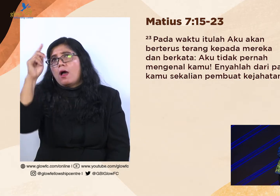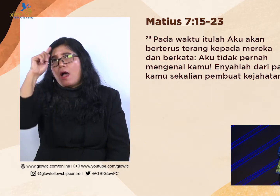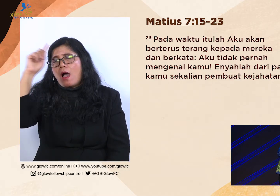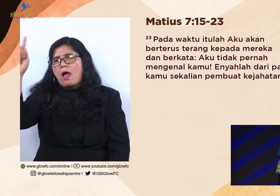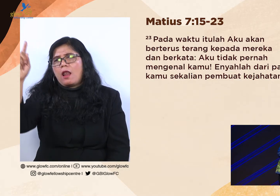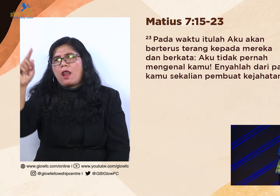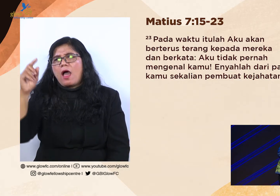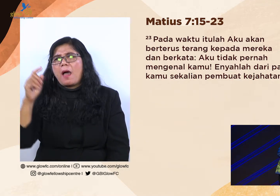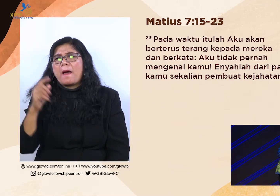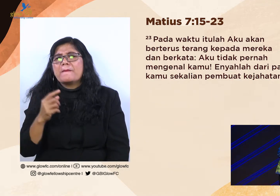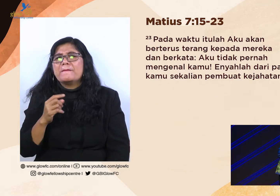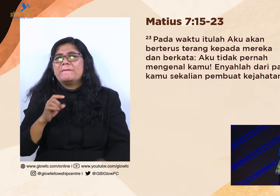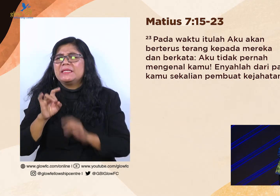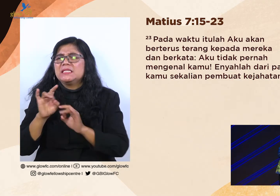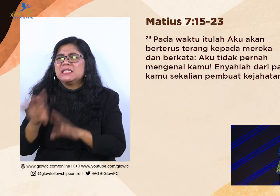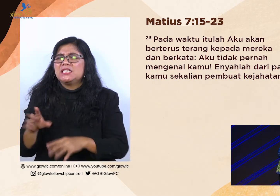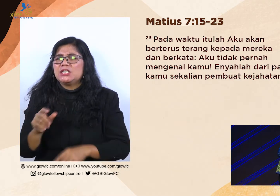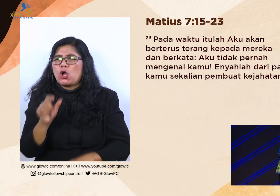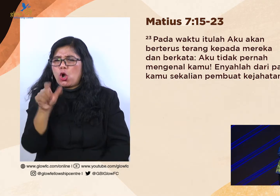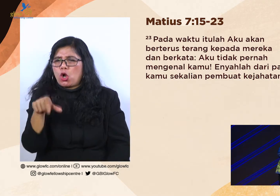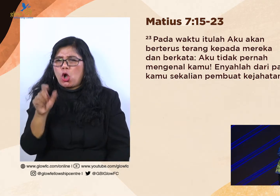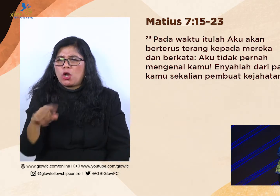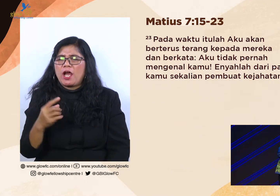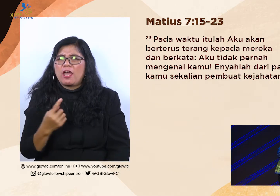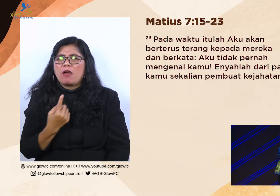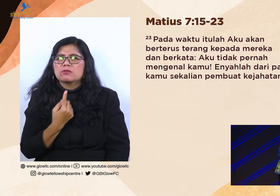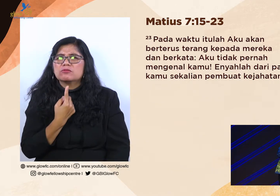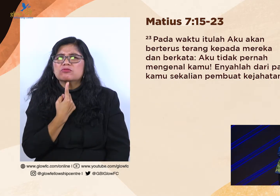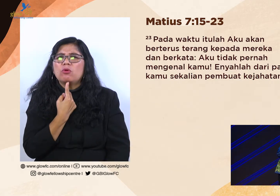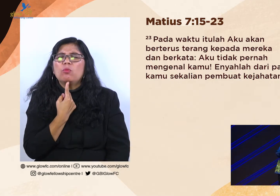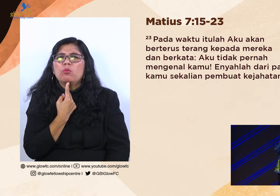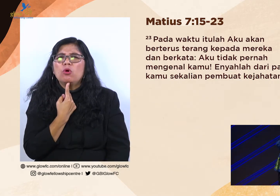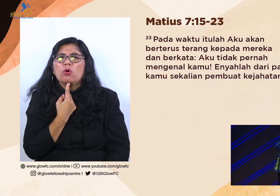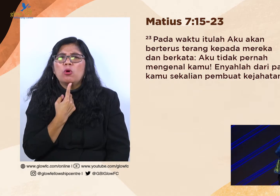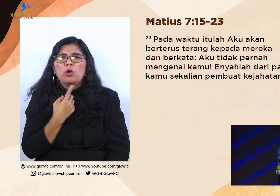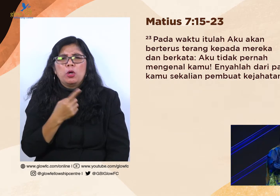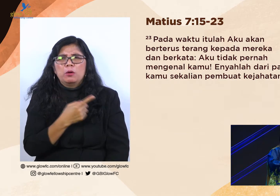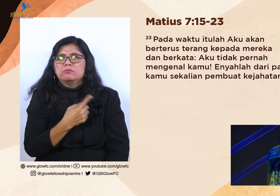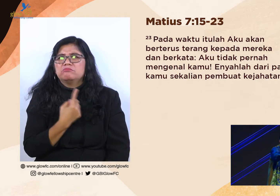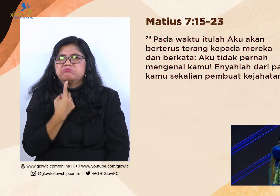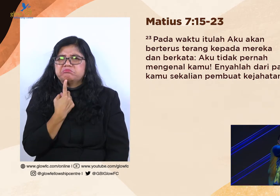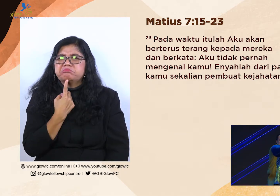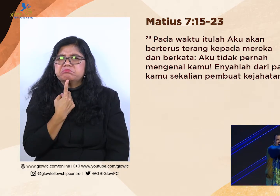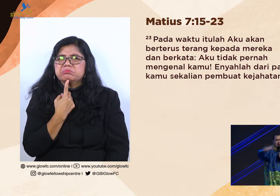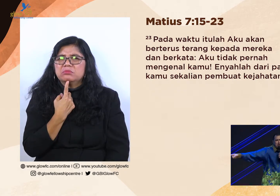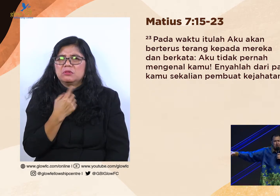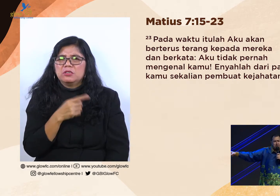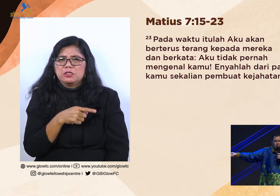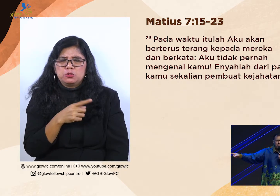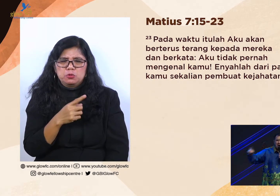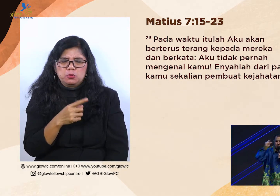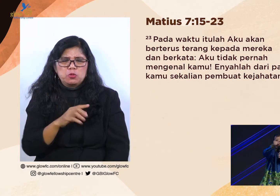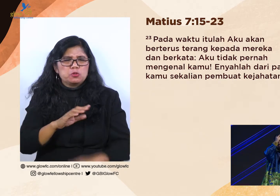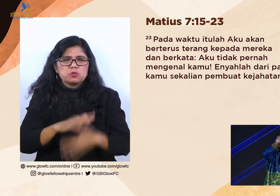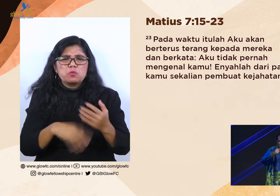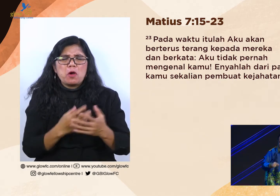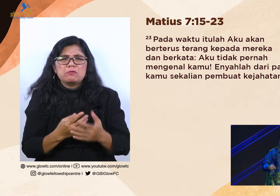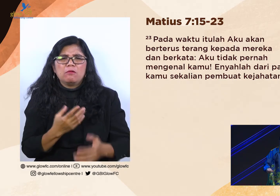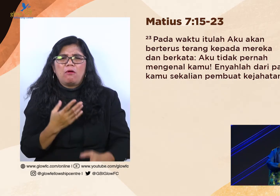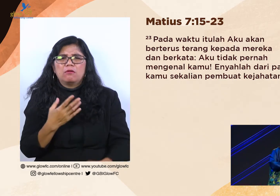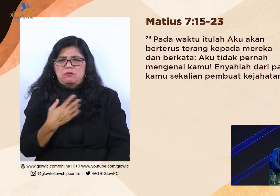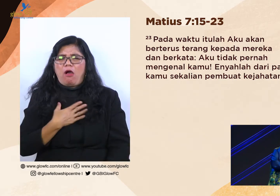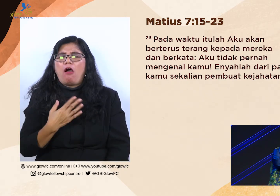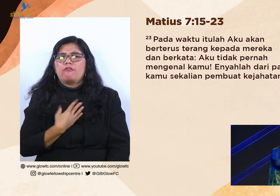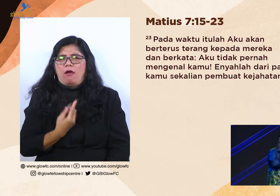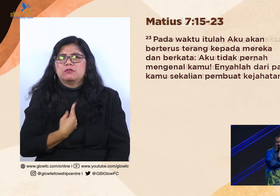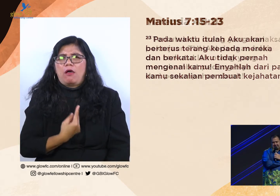kami, itu kemampuan kami, itu kehebatan kami, itu kekuatan kami. Yesus bilang, I don't know you, aku tidak mengenal